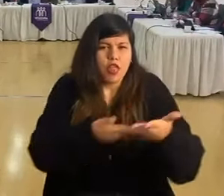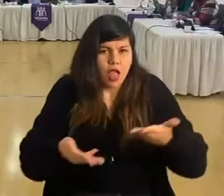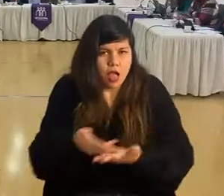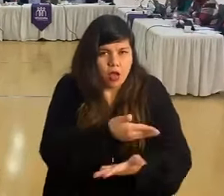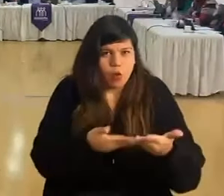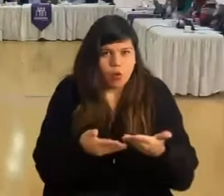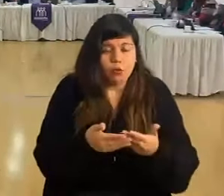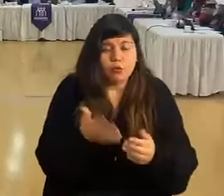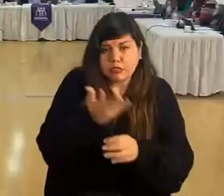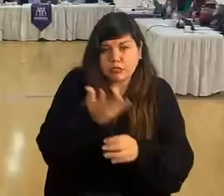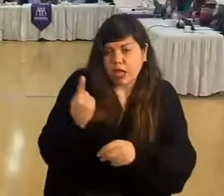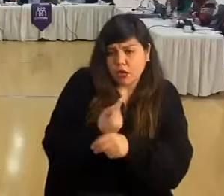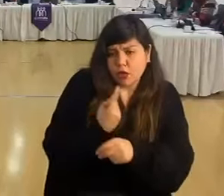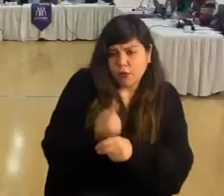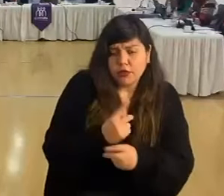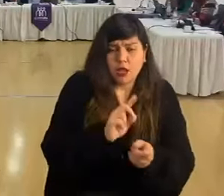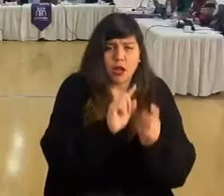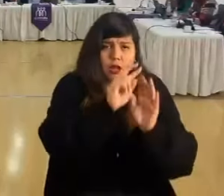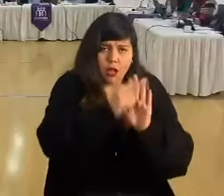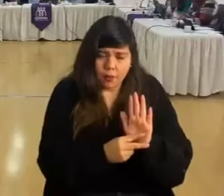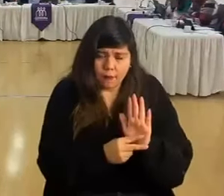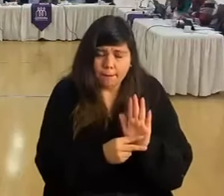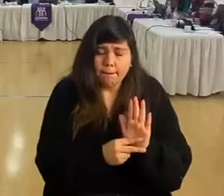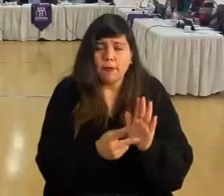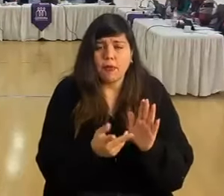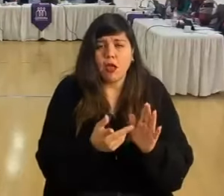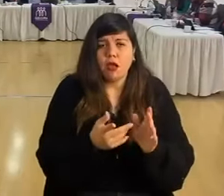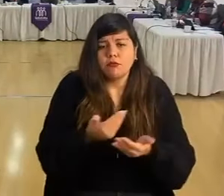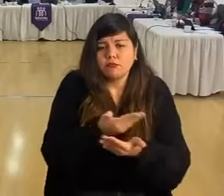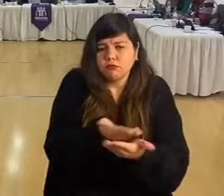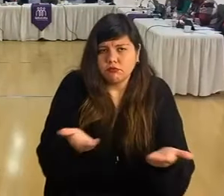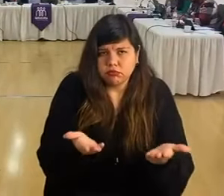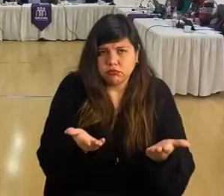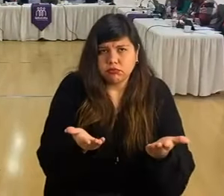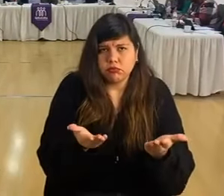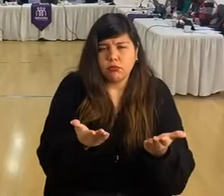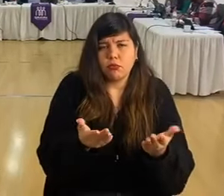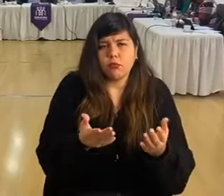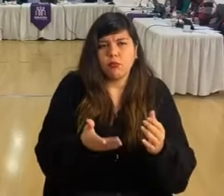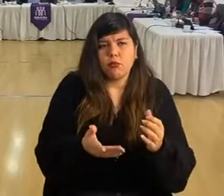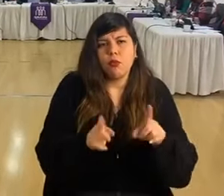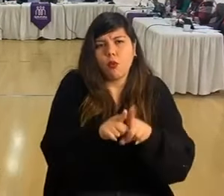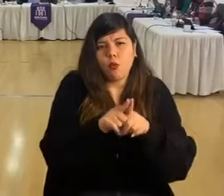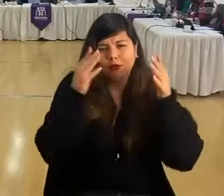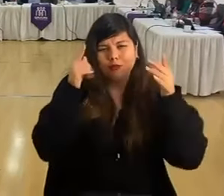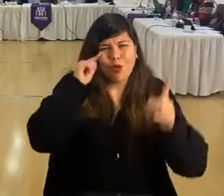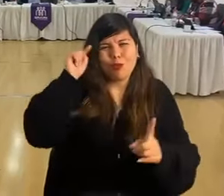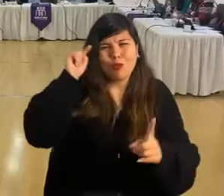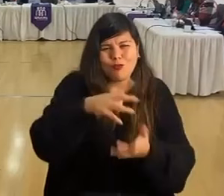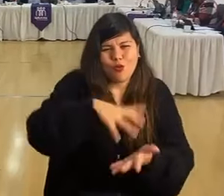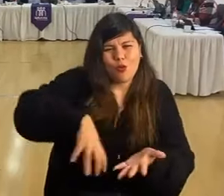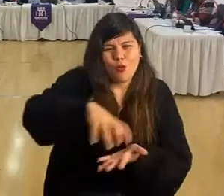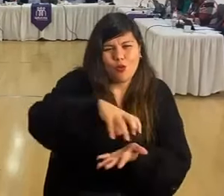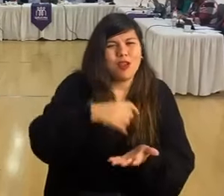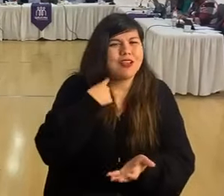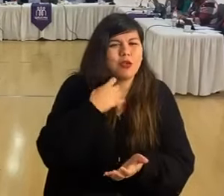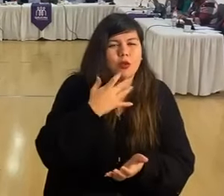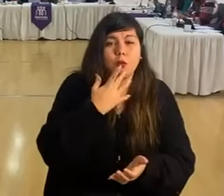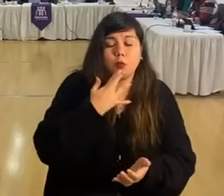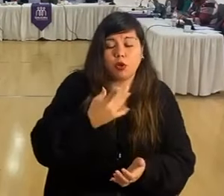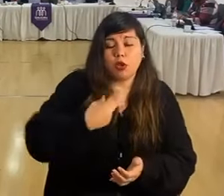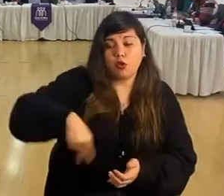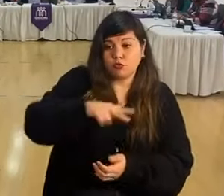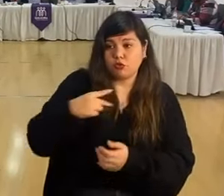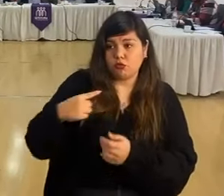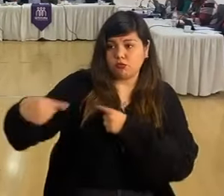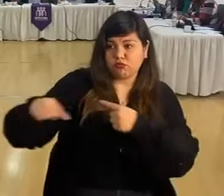si hay que conversarla, cambiarla, ponerla a disposición por el fondo de la comuna, porque nosotros podemos tener que ser diferente y